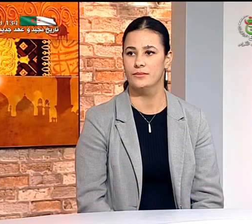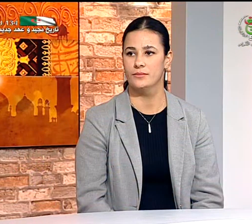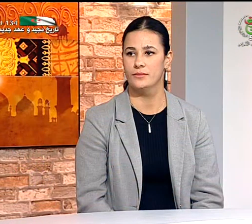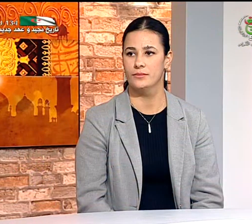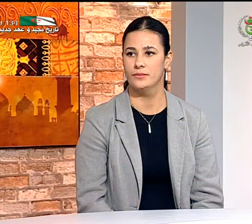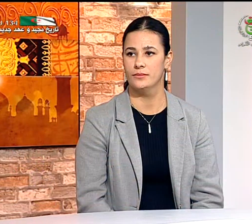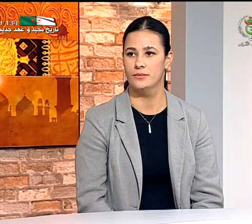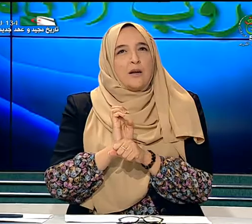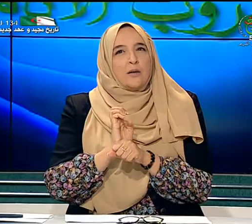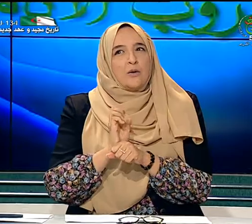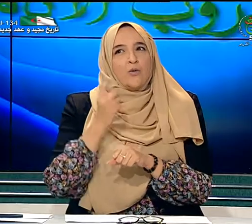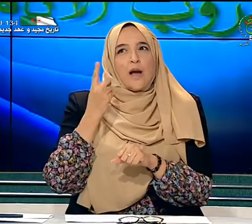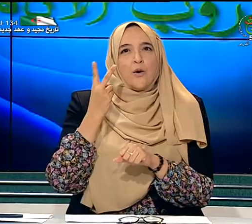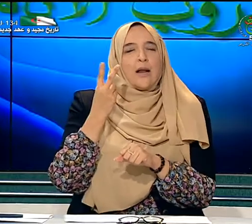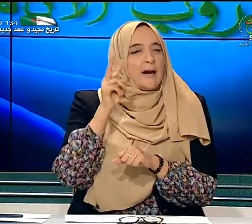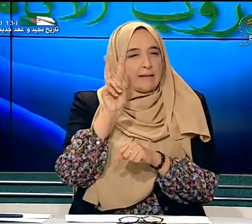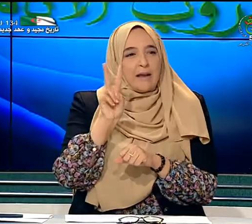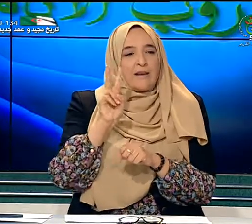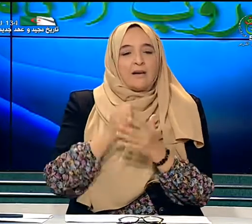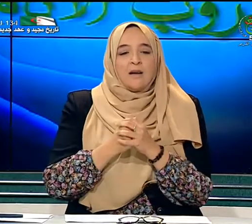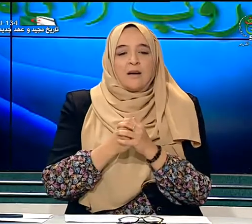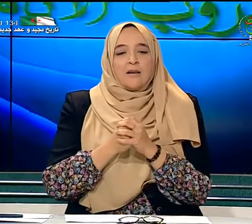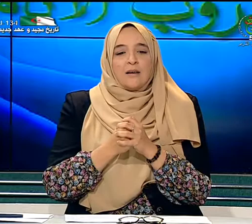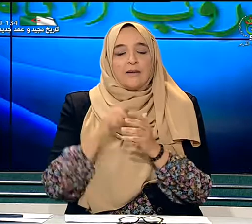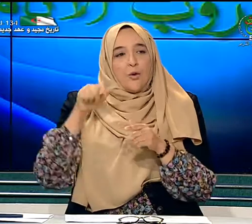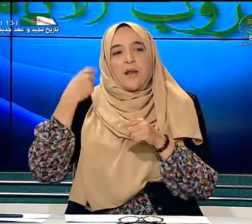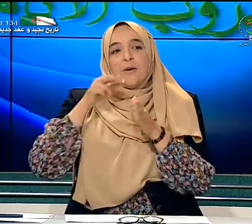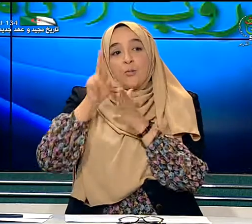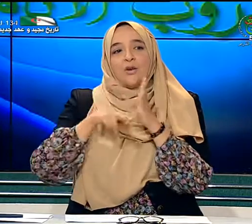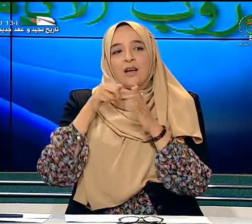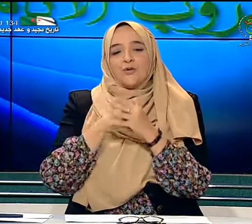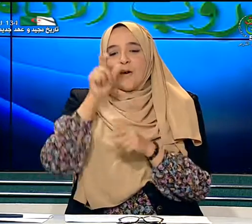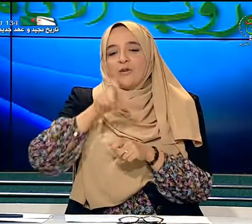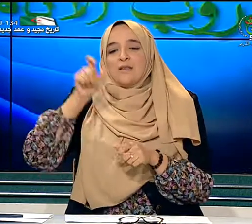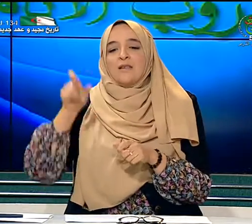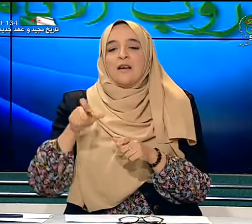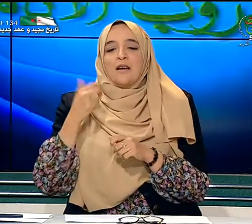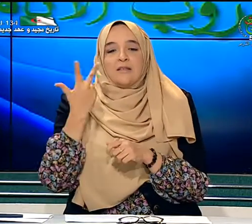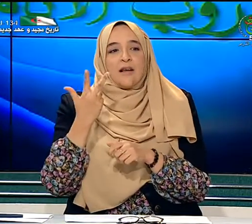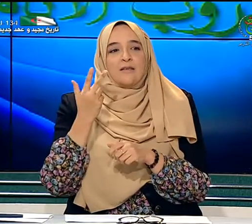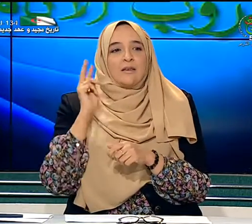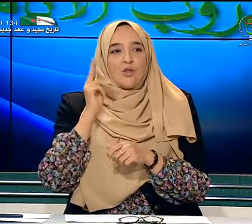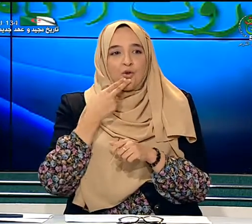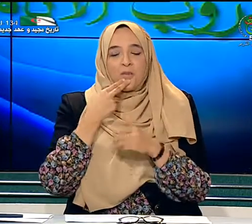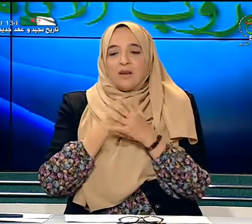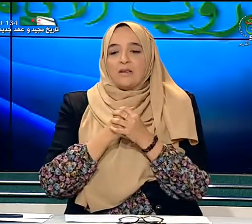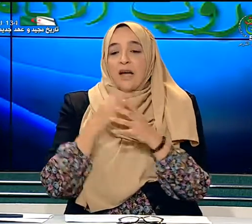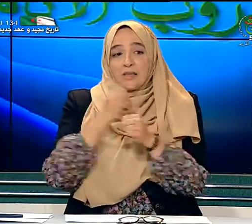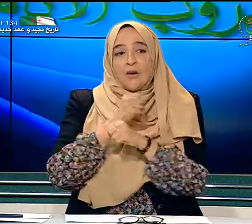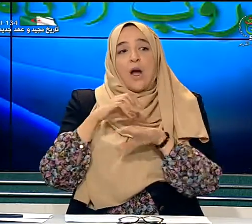الأولى أو الحلقة الثانية قمنا بروبورتاج فيما يخص ثلاث صم تحصلوا